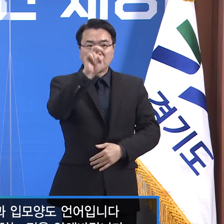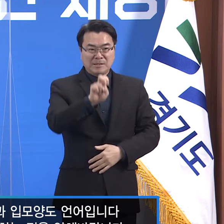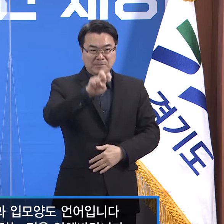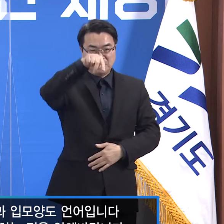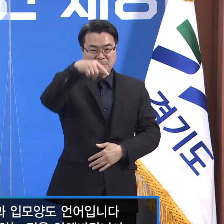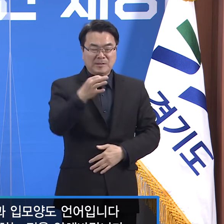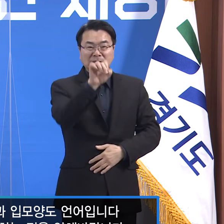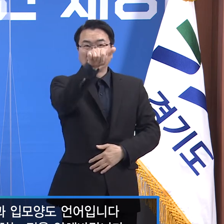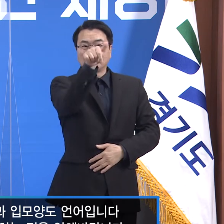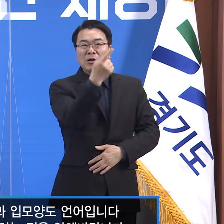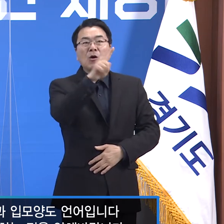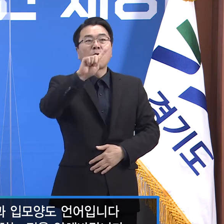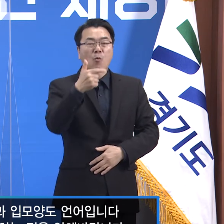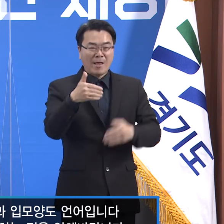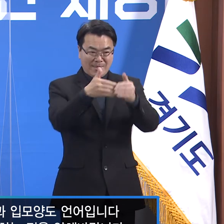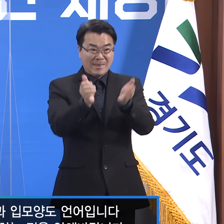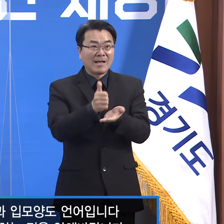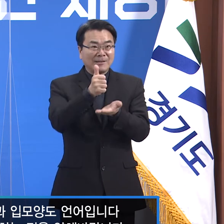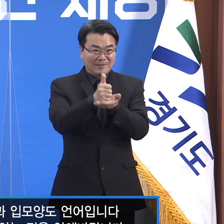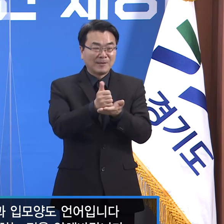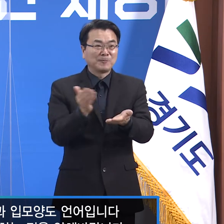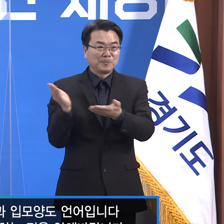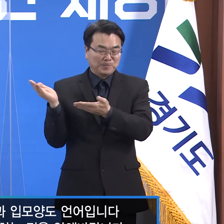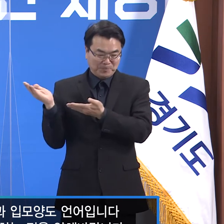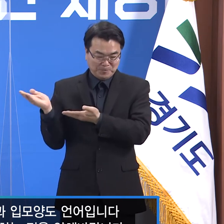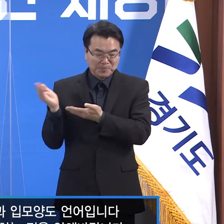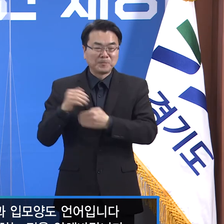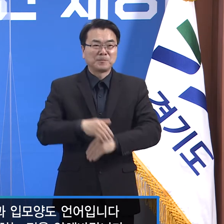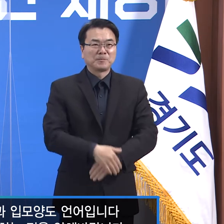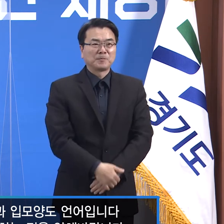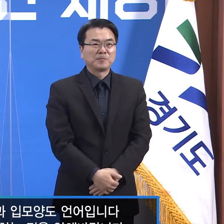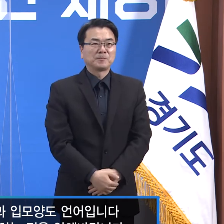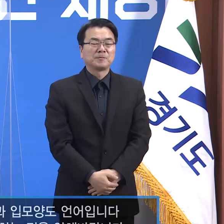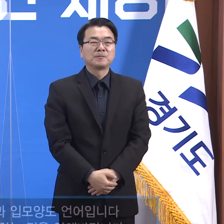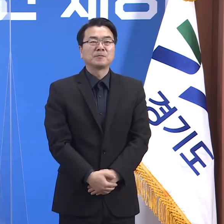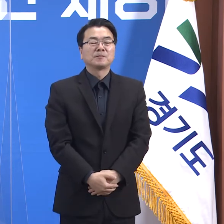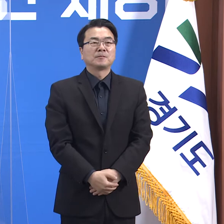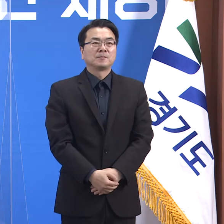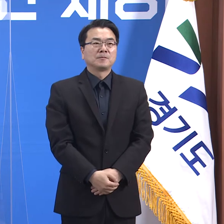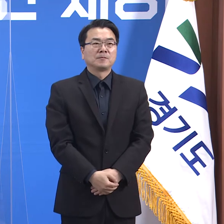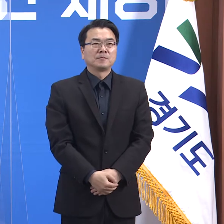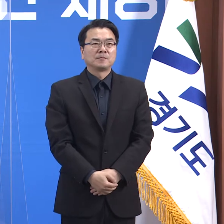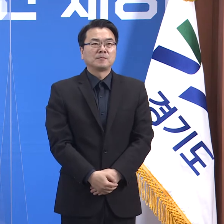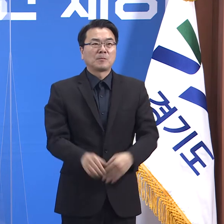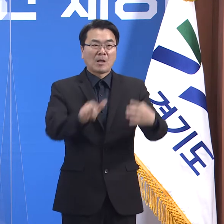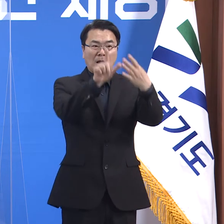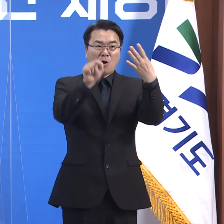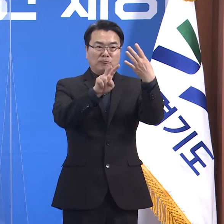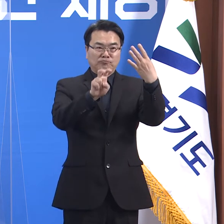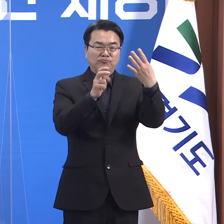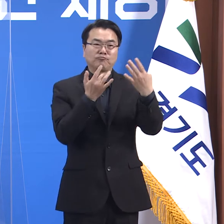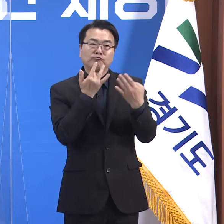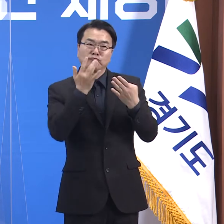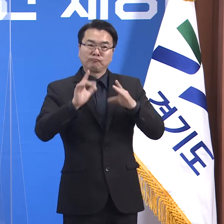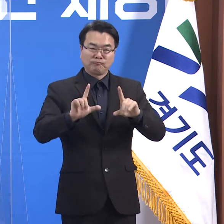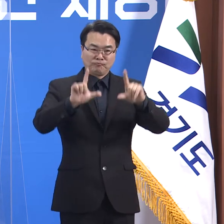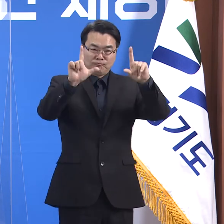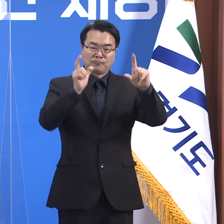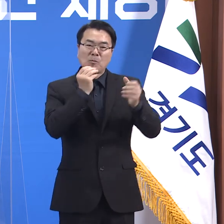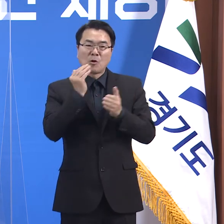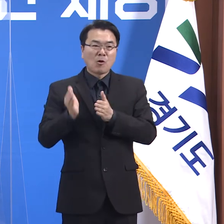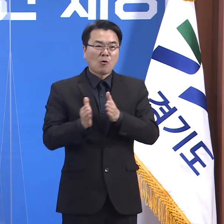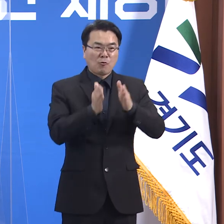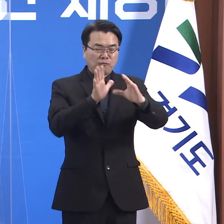안녕하십니까. 경기도 코로나19 긴급대응단 임순관입니다. 4월 20일 화요일 경기도